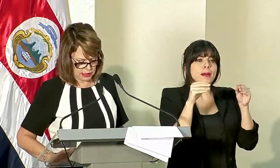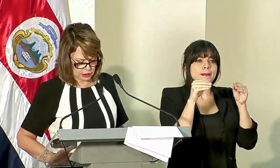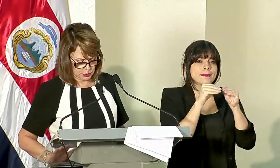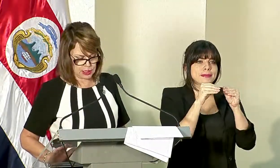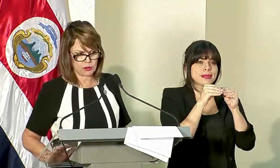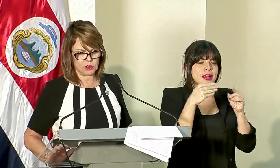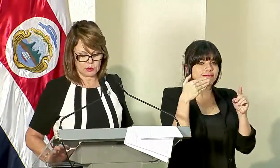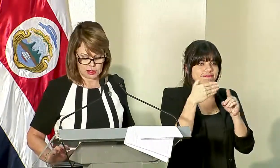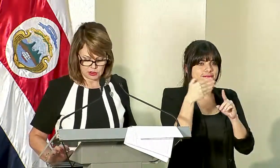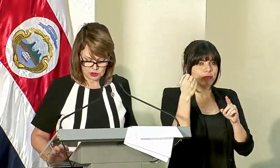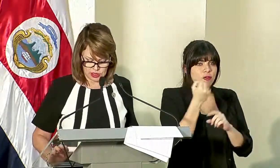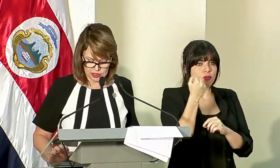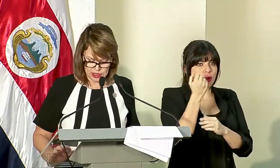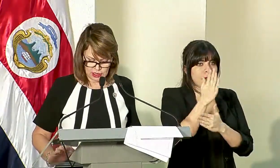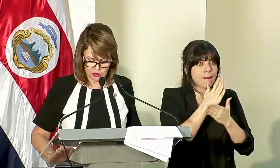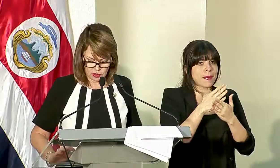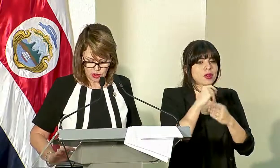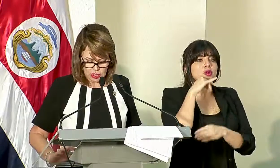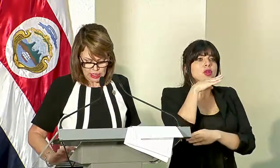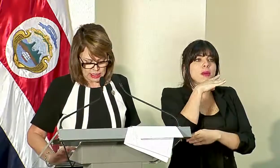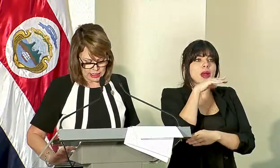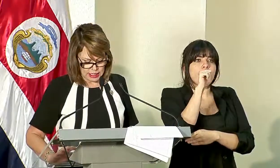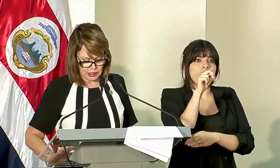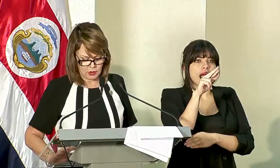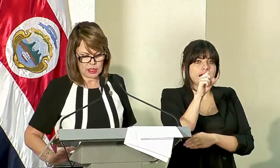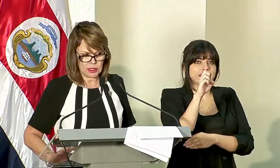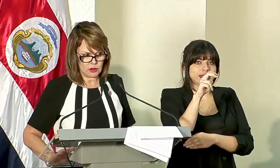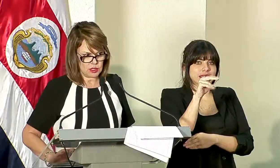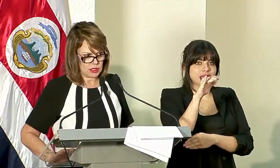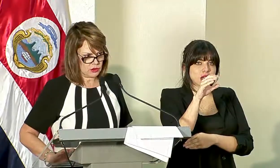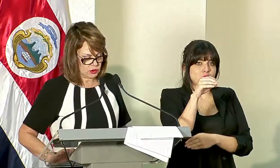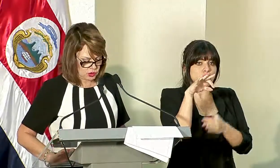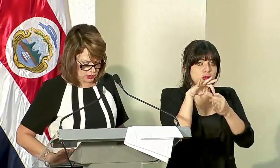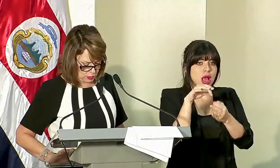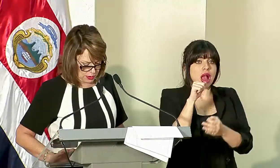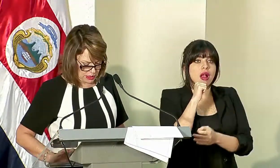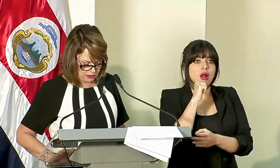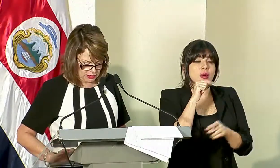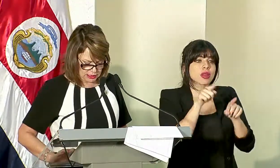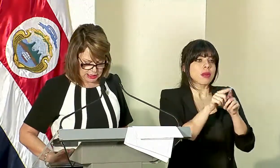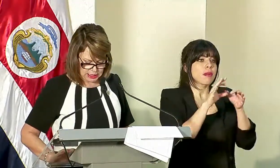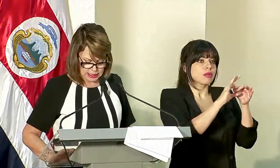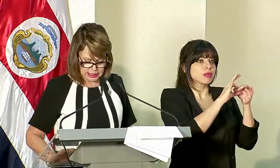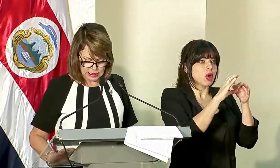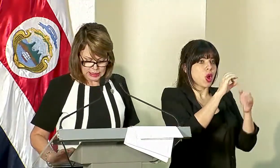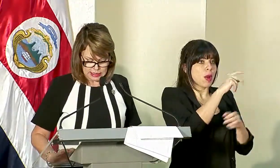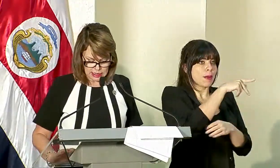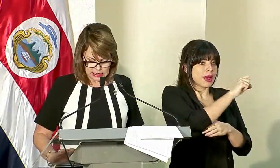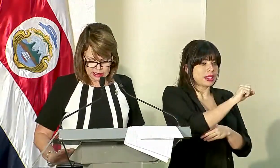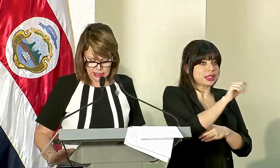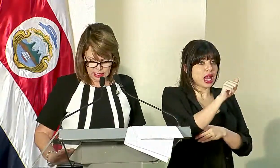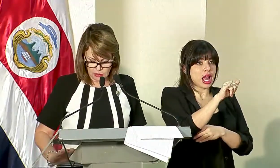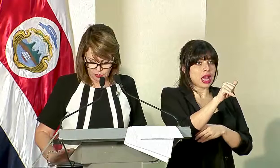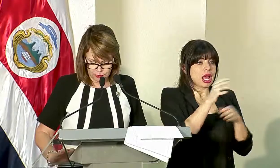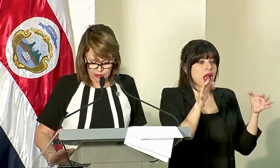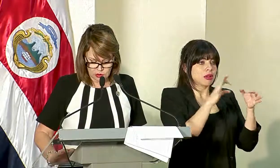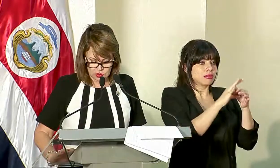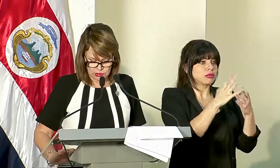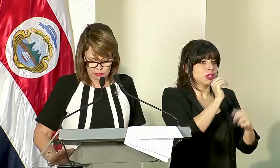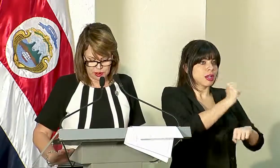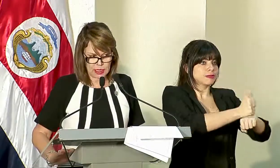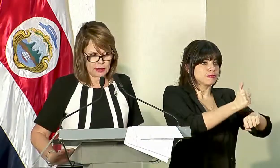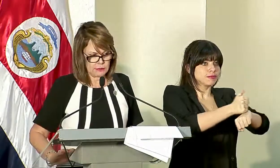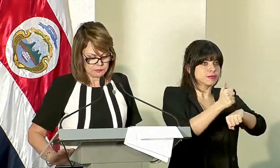afectadas por la contaminación de arsénico en el agua y en coordinación con la OPS y el AIA se han instalado